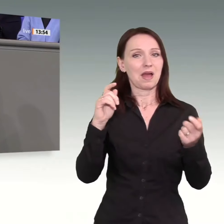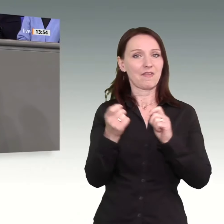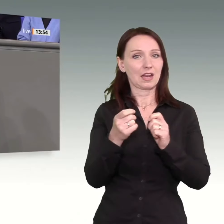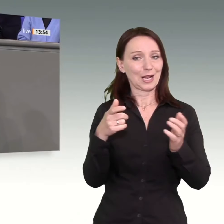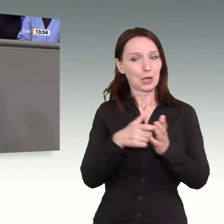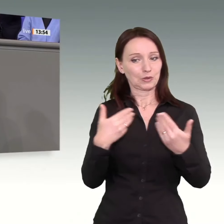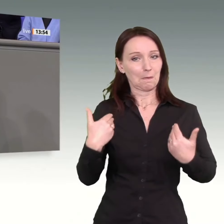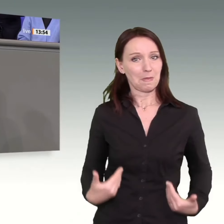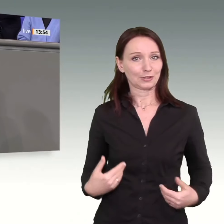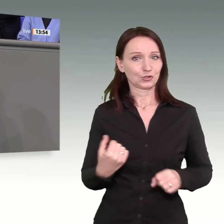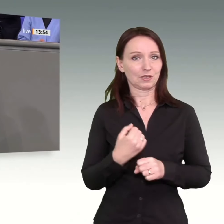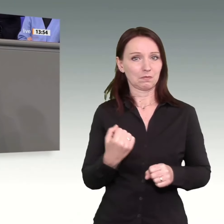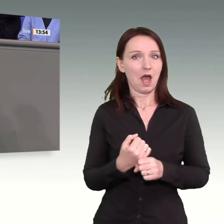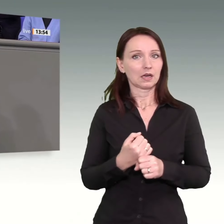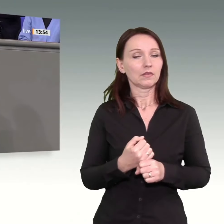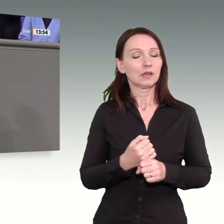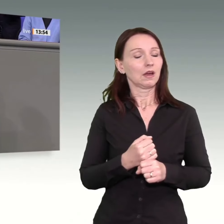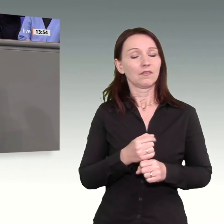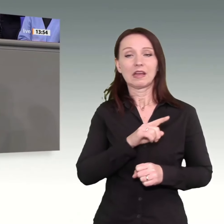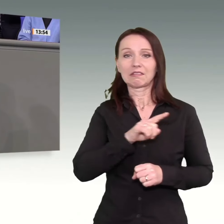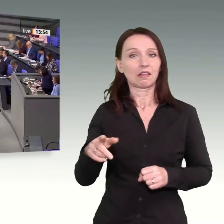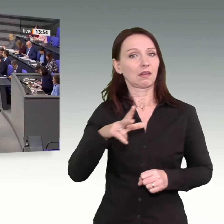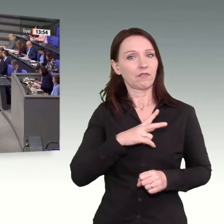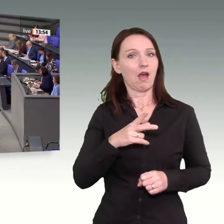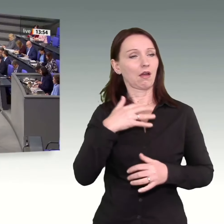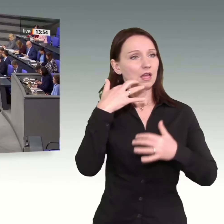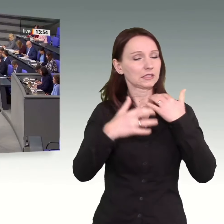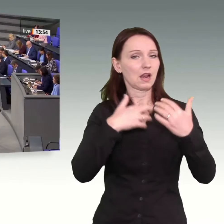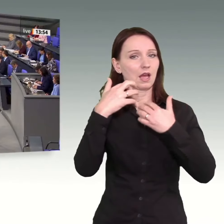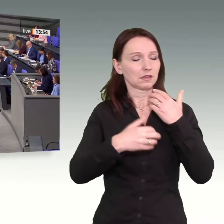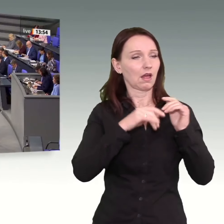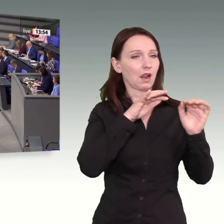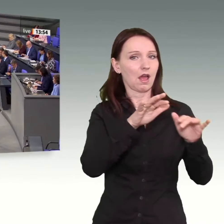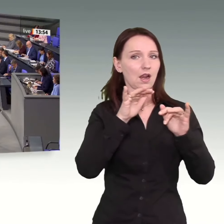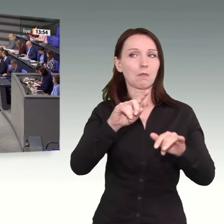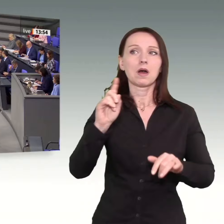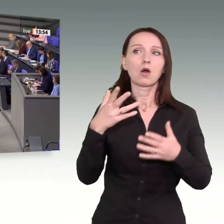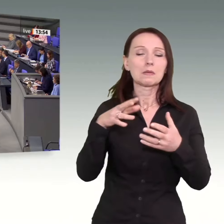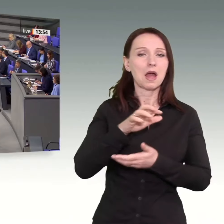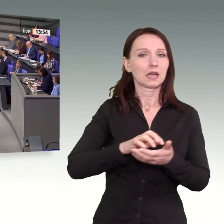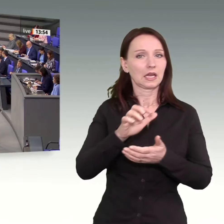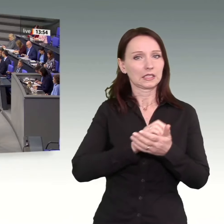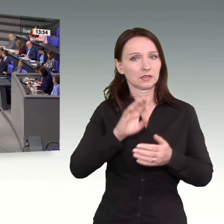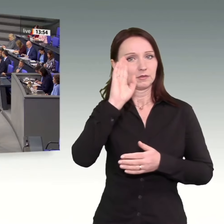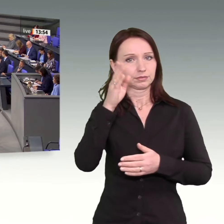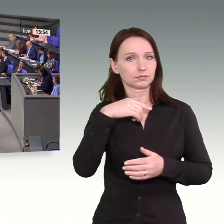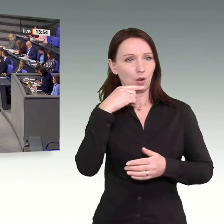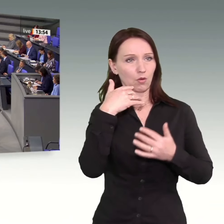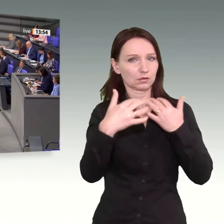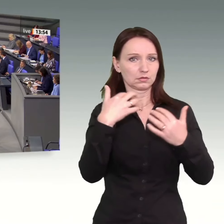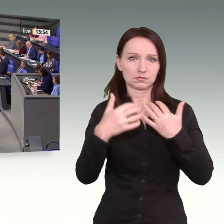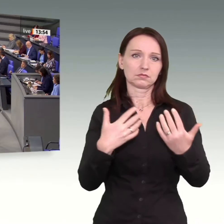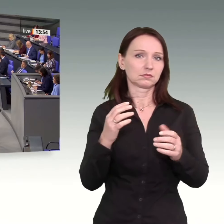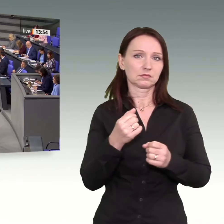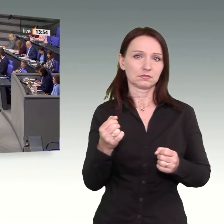Klimakrise zu erzählen. Denn auch diese Menschen, so schwer das für uns vorstellbar ist, haben ja eventuell Fortpflenzungen hinter